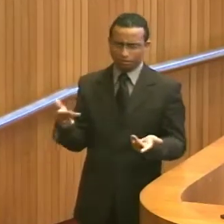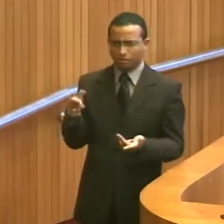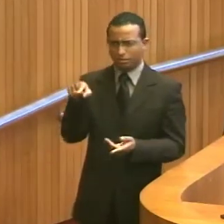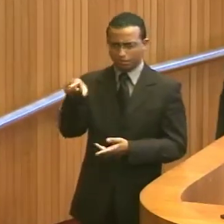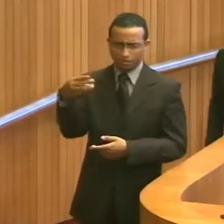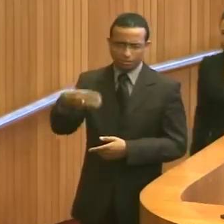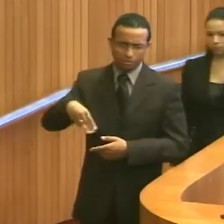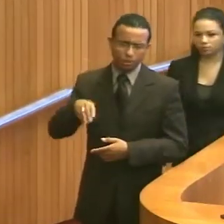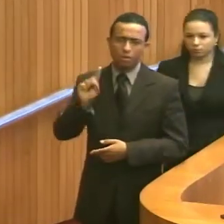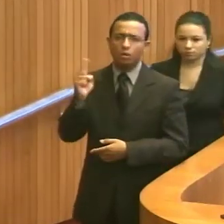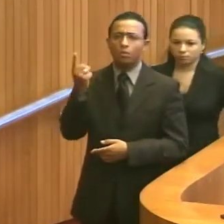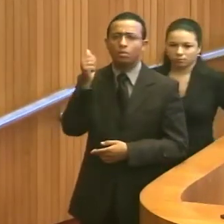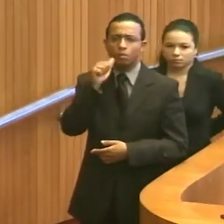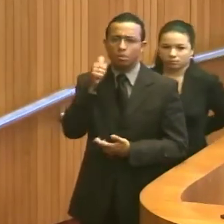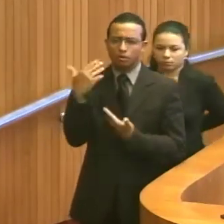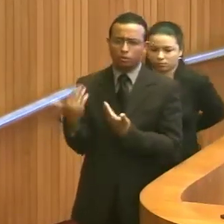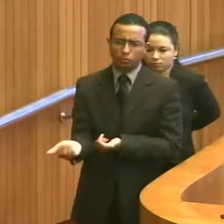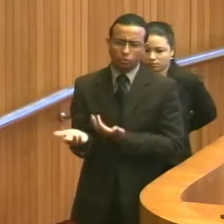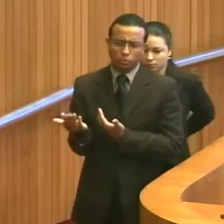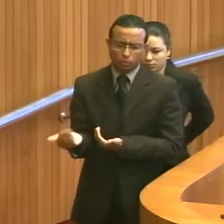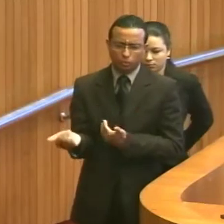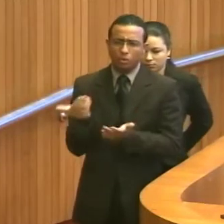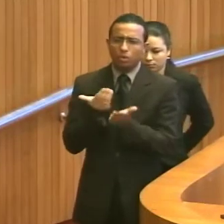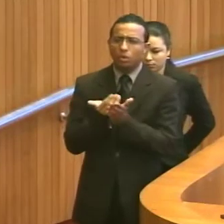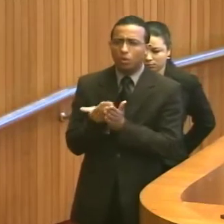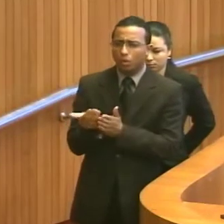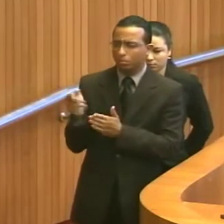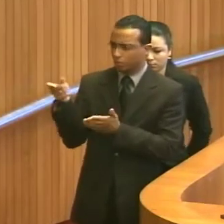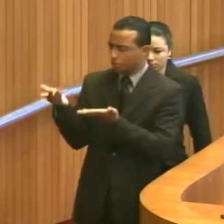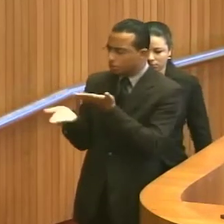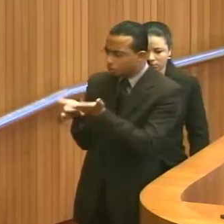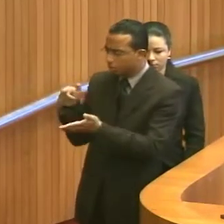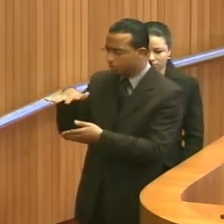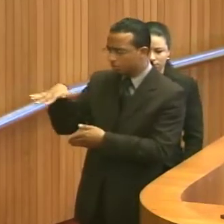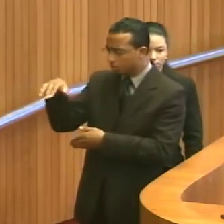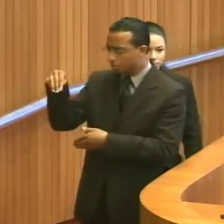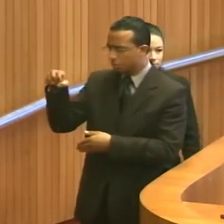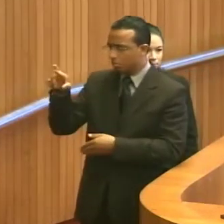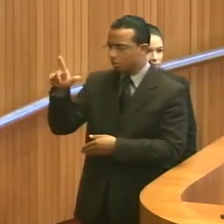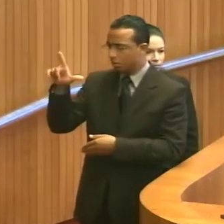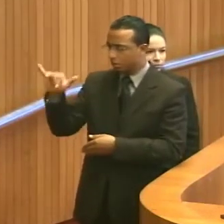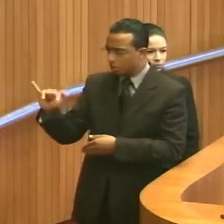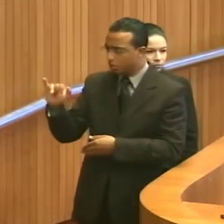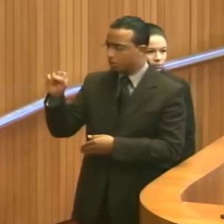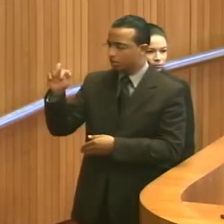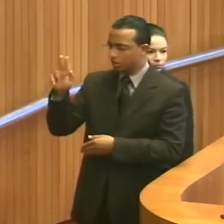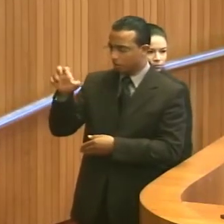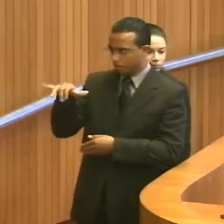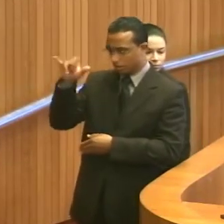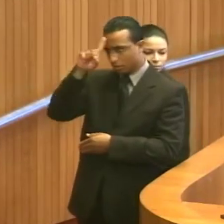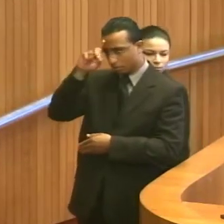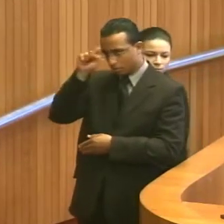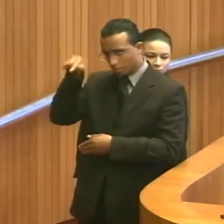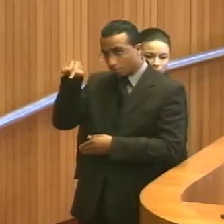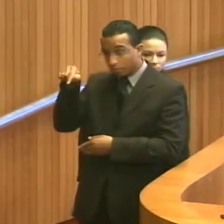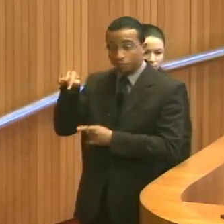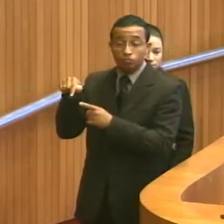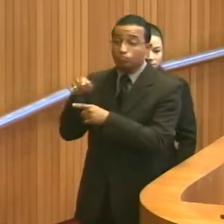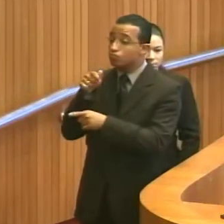onde uma adolescente iniciou o atendimento na Marli Sarney, acabou não concluindo,